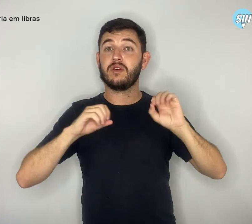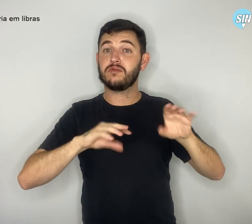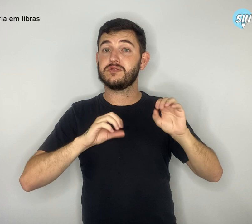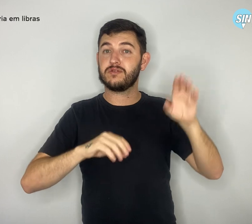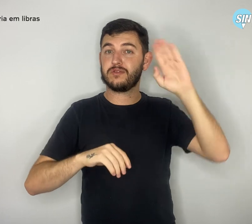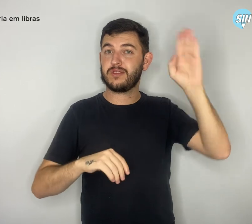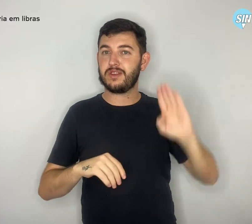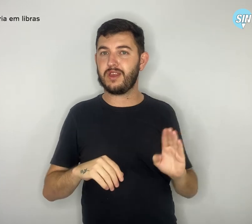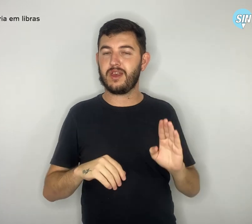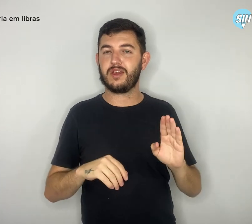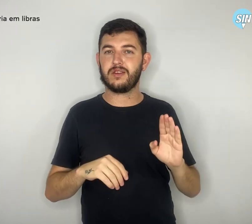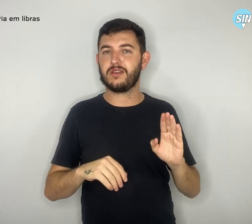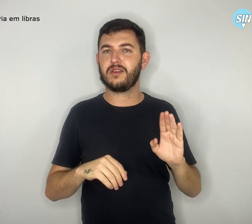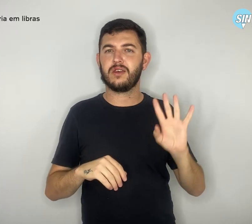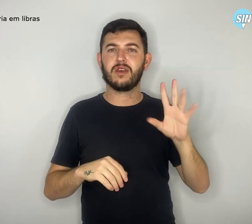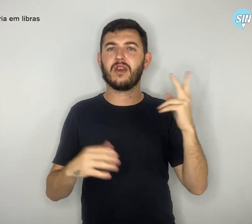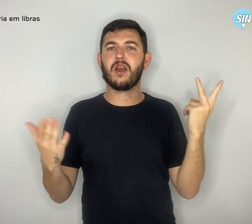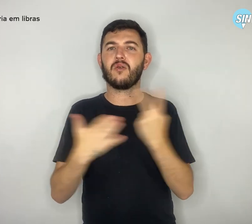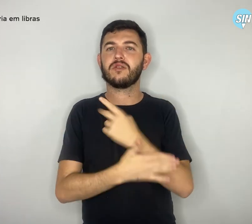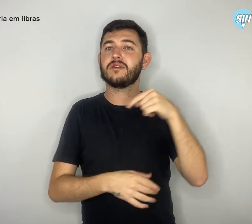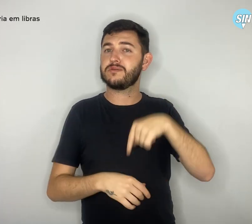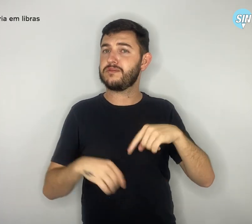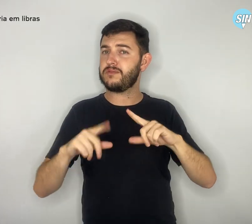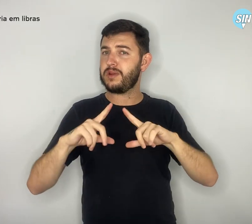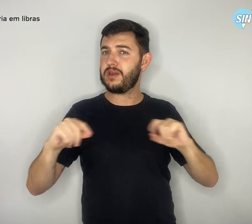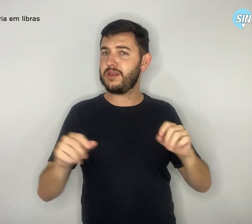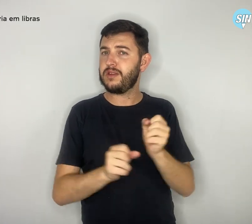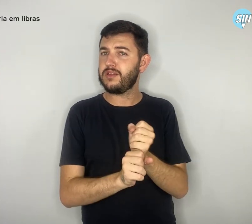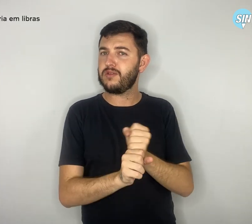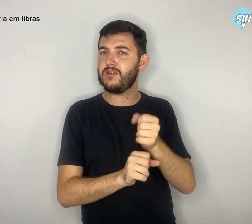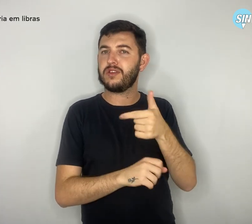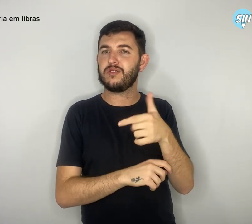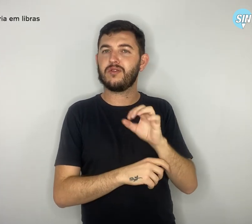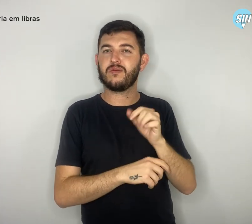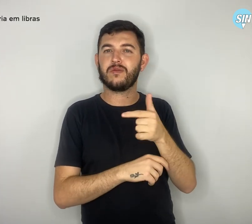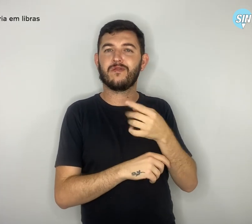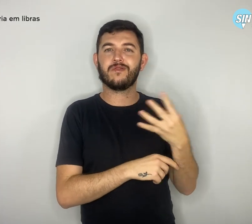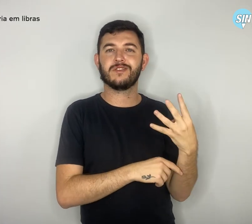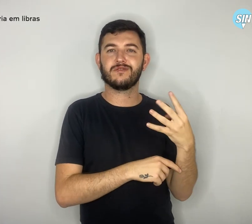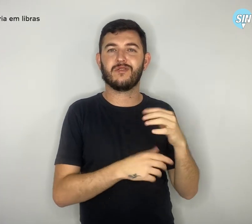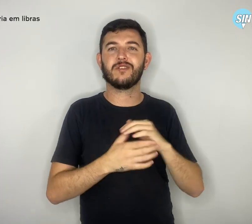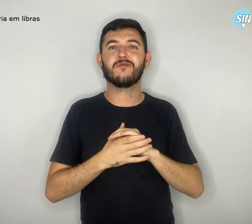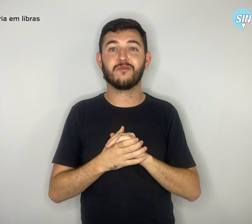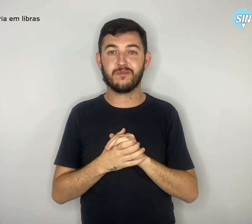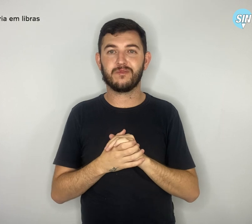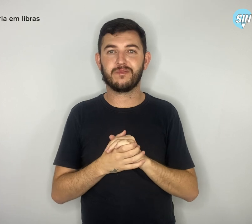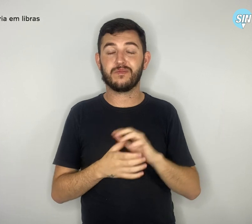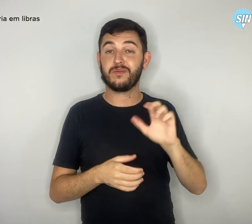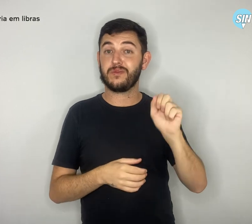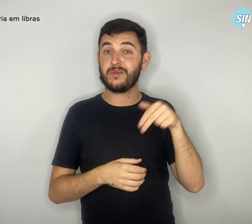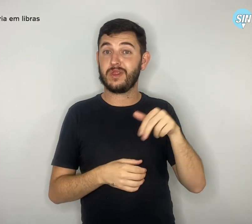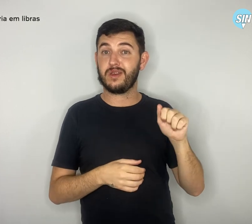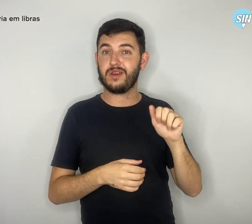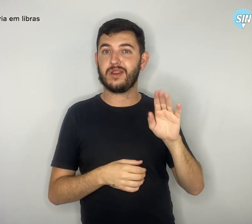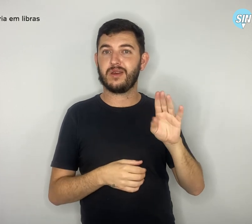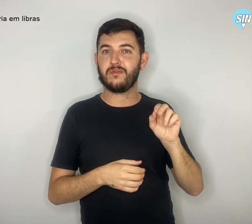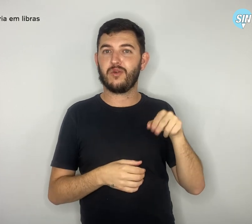realizado em Brasília em 2024. Ana Bonina, diretora do Simpro,